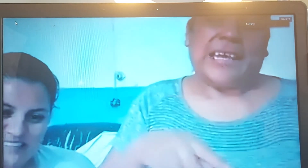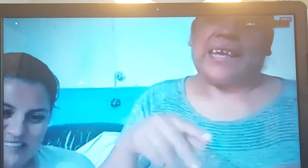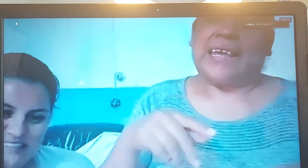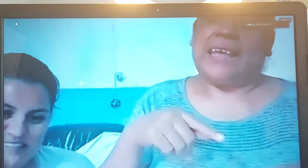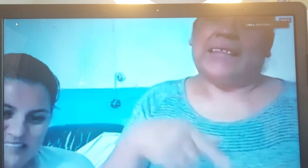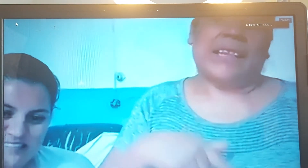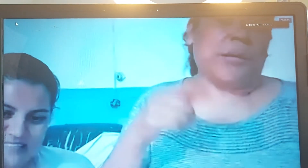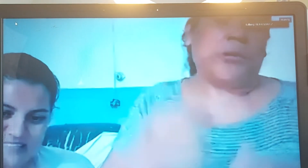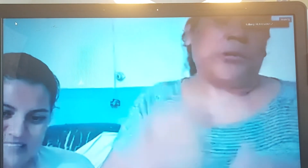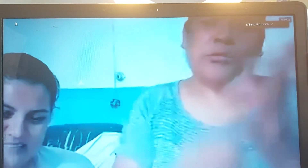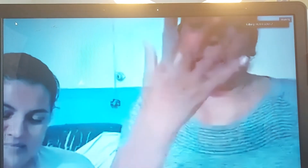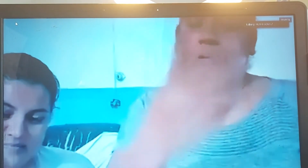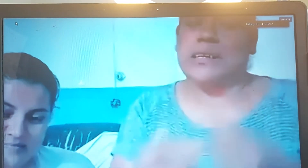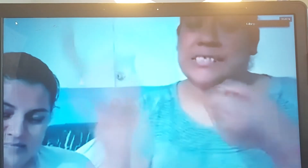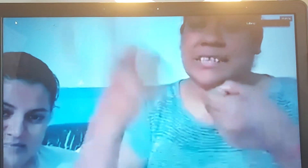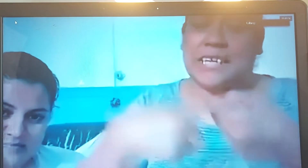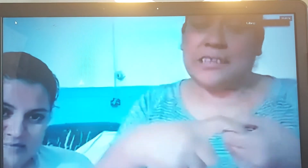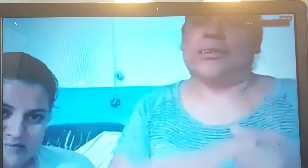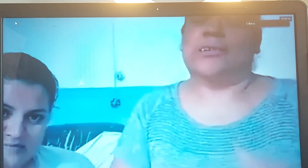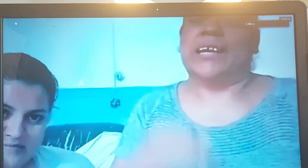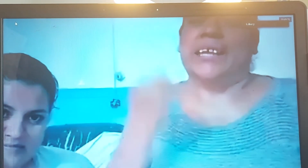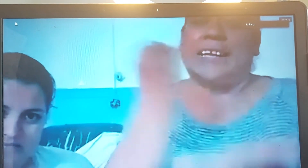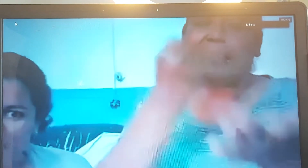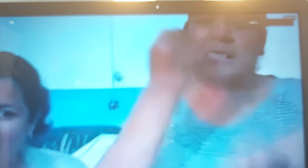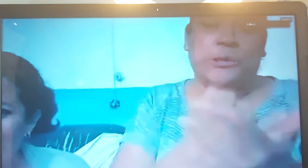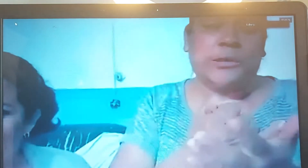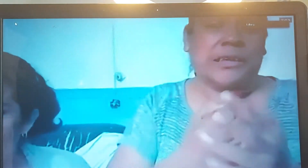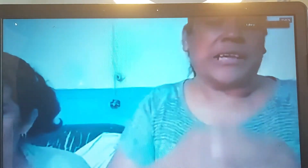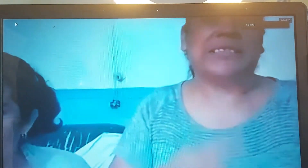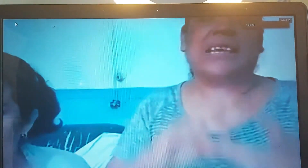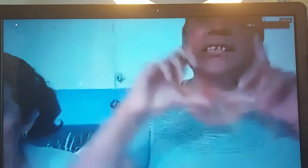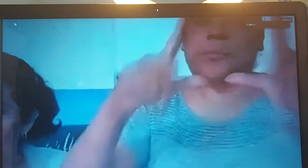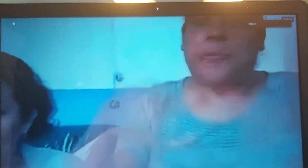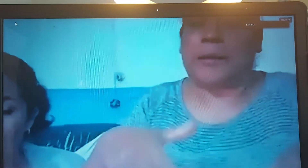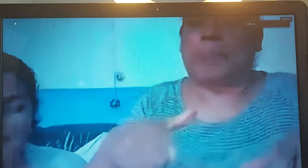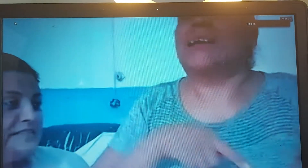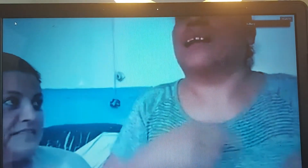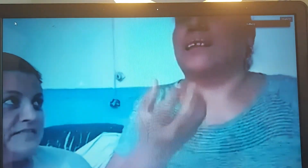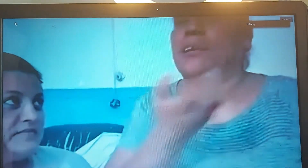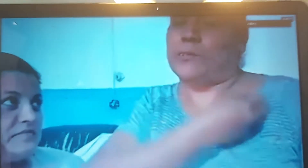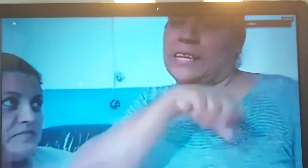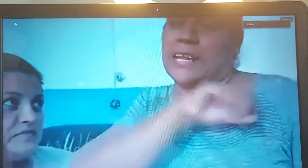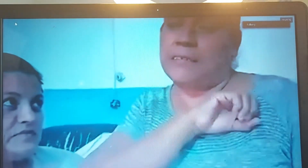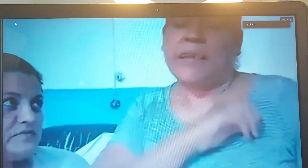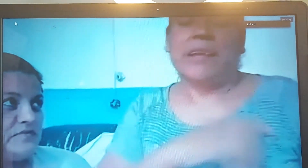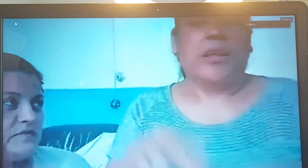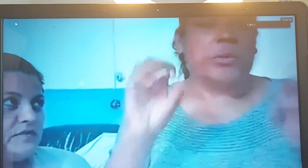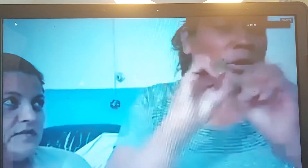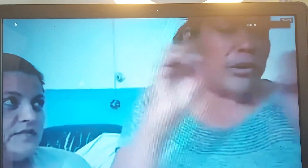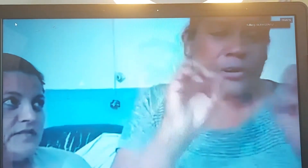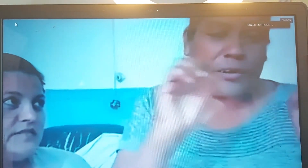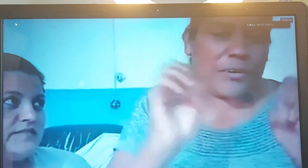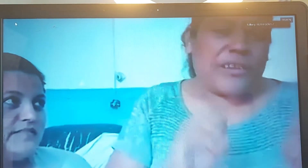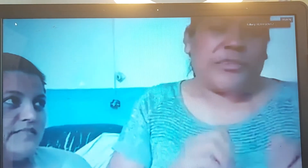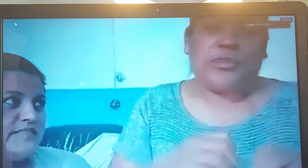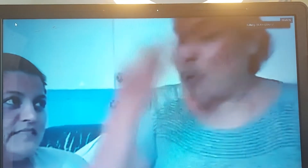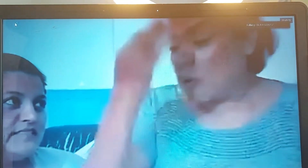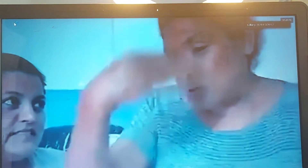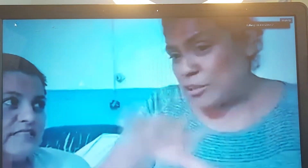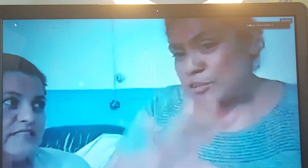tenemos un nuevo inscrito en el Istmo que se hizo por la página de OVNI Live no, no lo conozco en